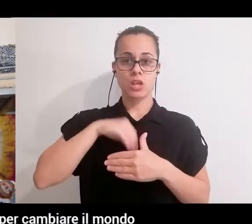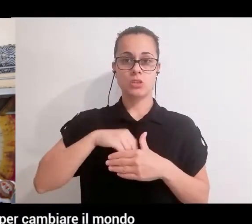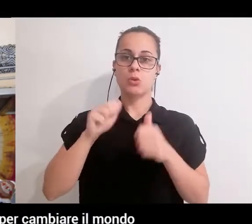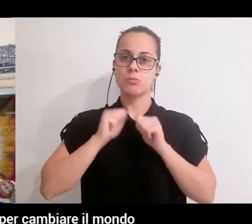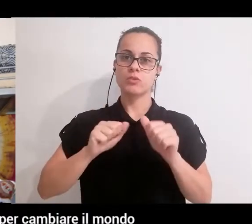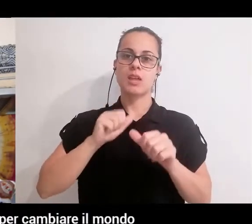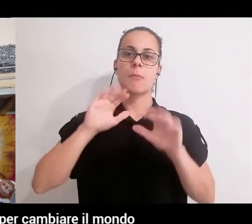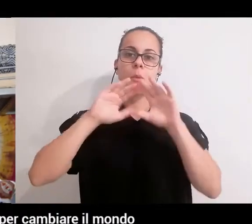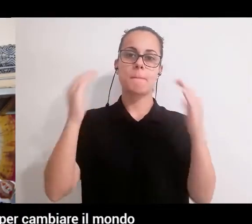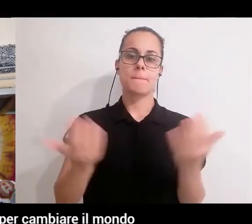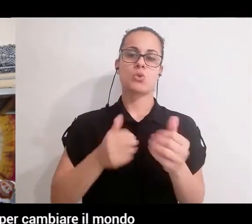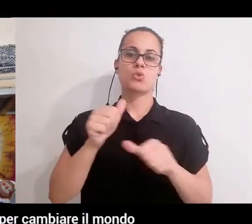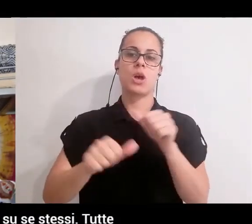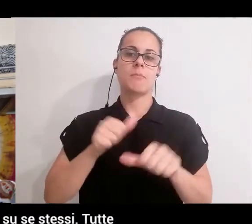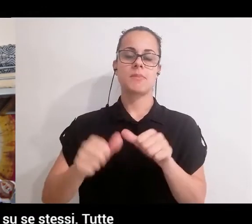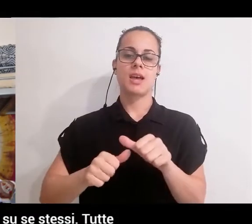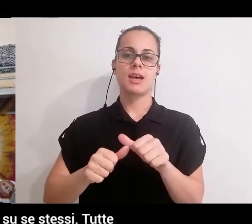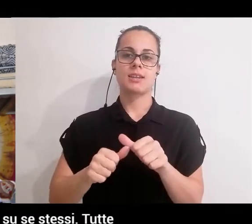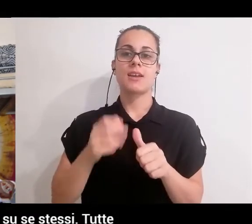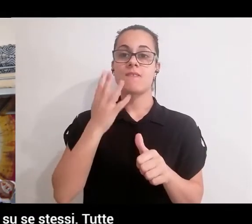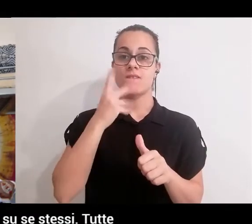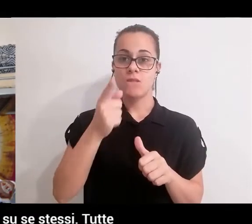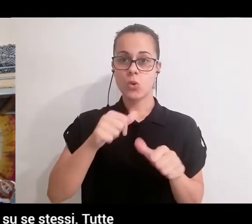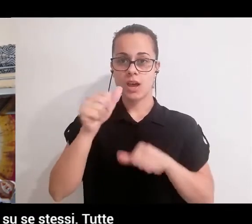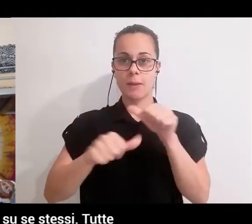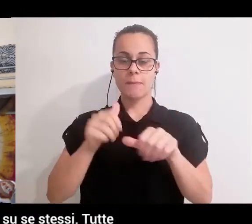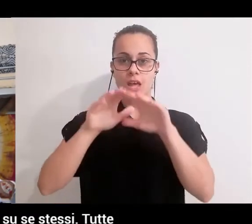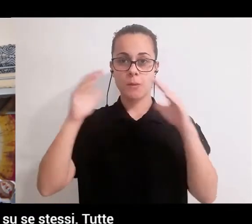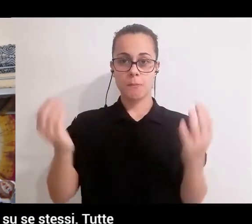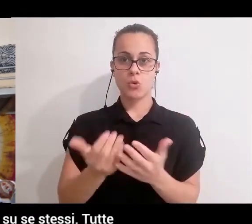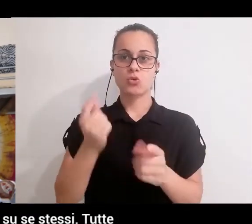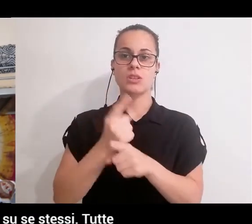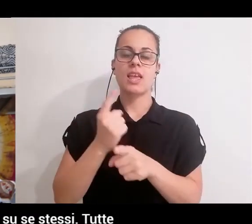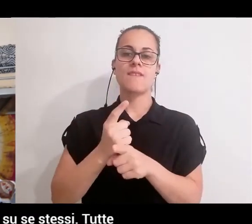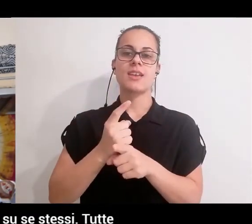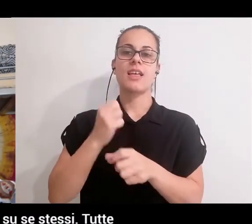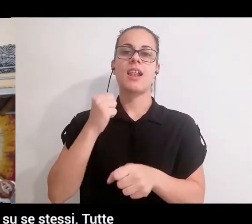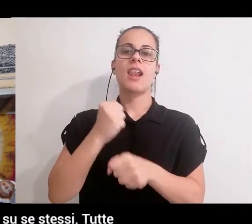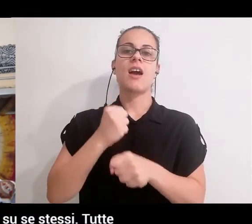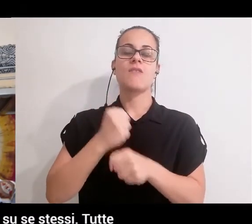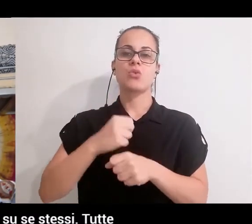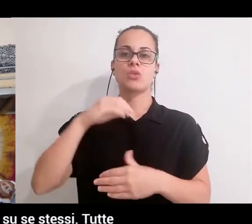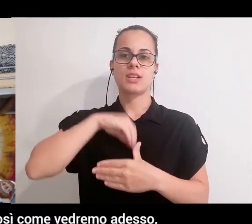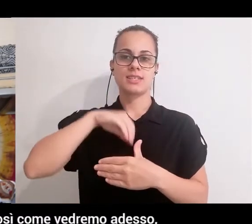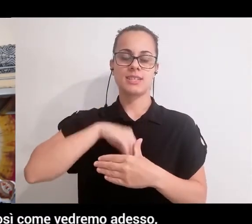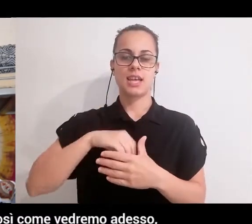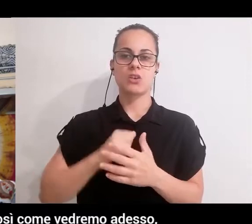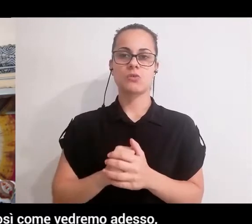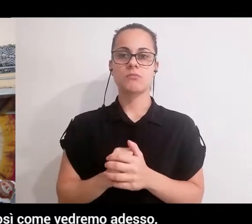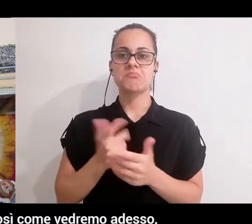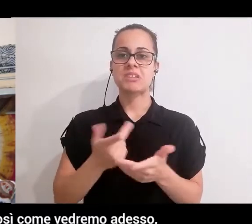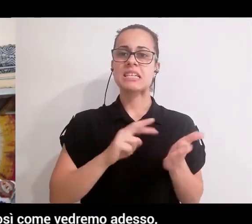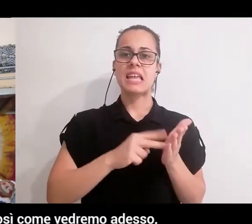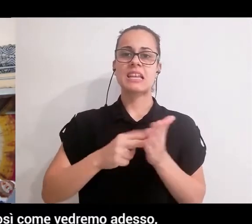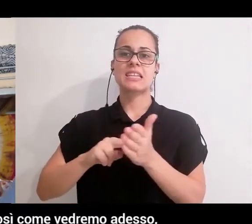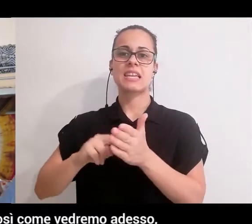a cambiare il mondo. Quindi per cambiare il mondo basta semplicemente veramente lavorare su se stessi. Tutte queste pratiche come il